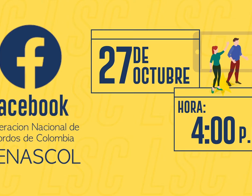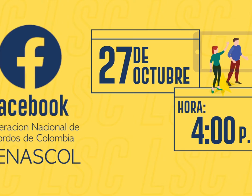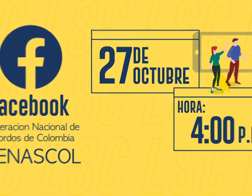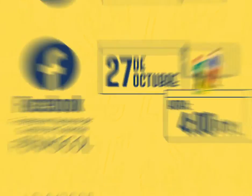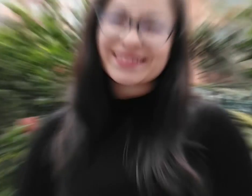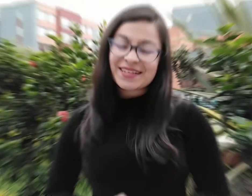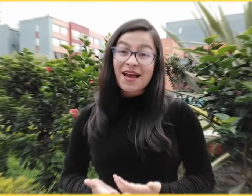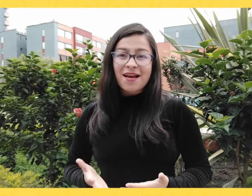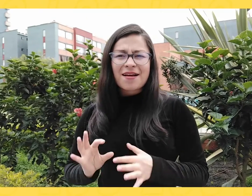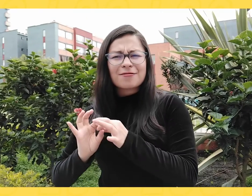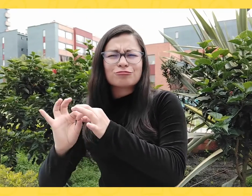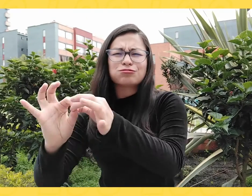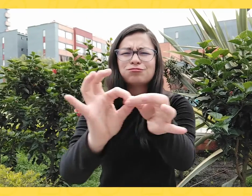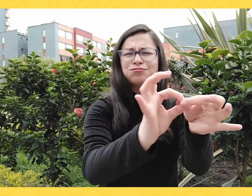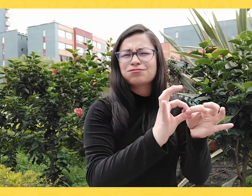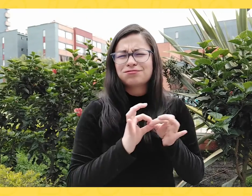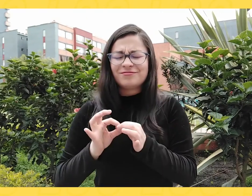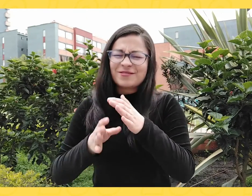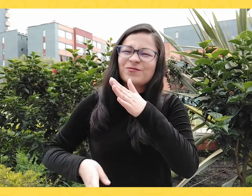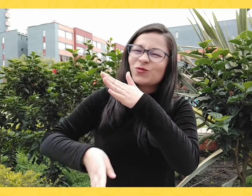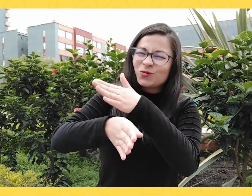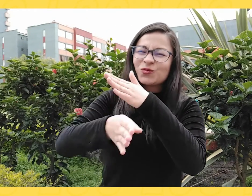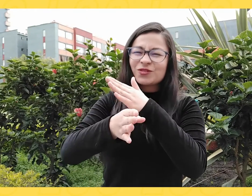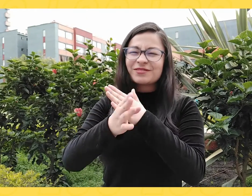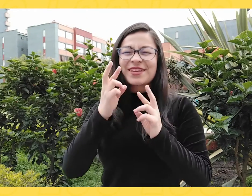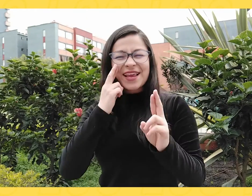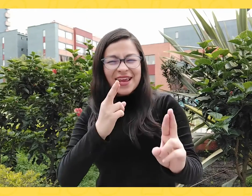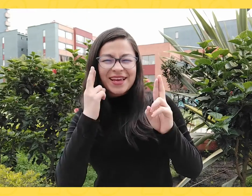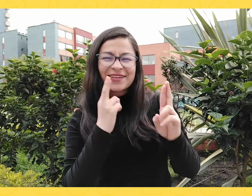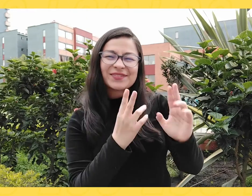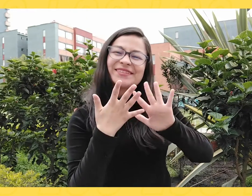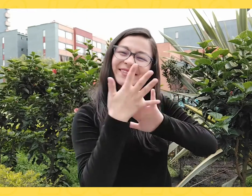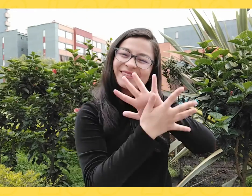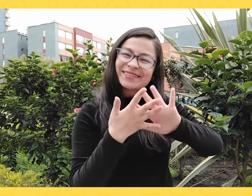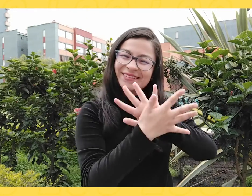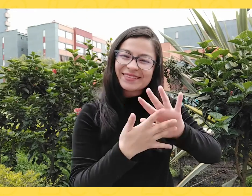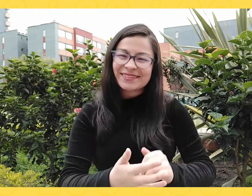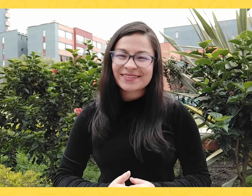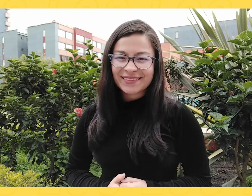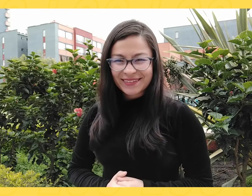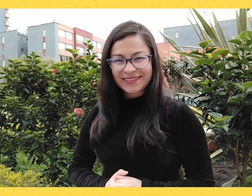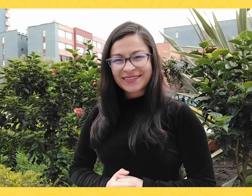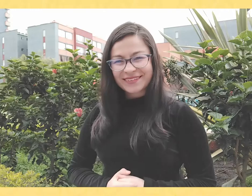4 de la tarde. En Fenascol seguimos trabajando por el reconocimiento de la lengua de señas.